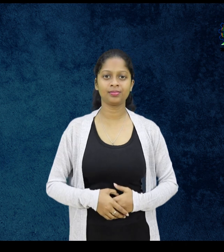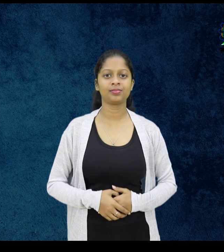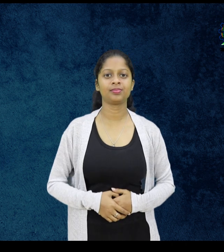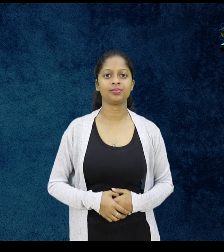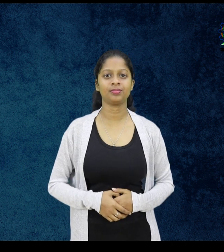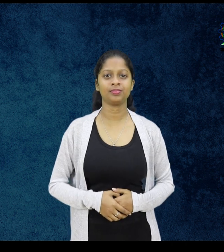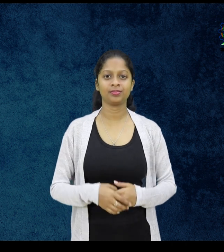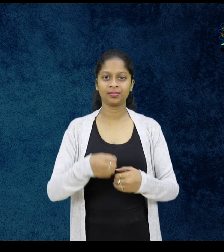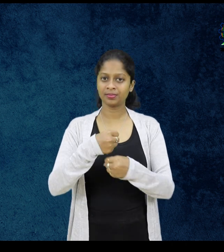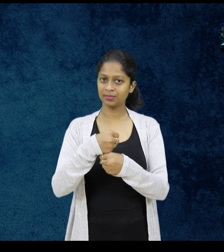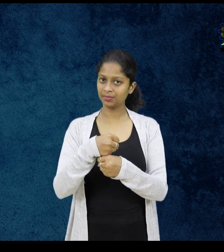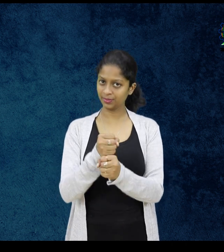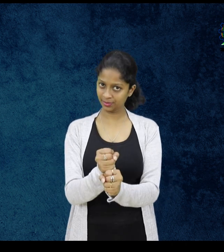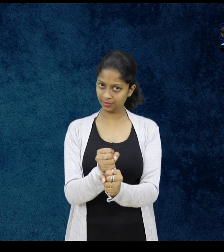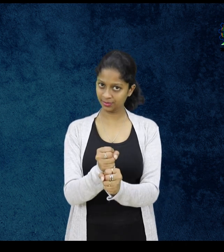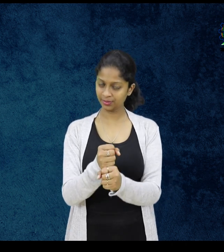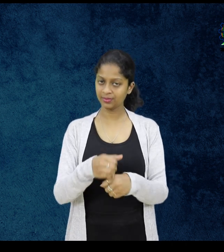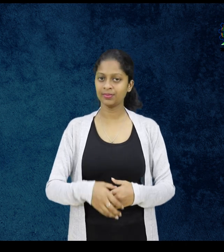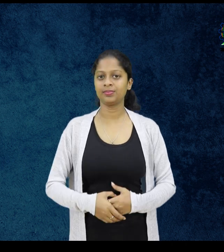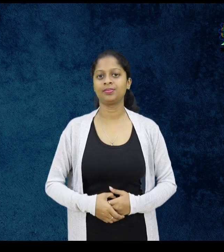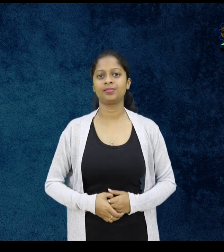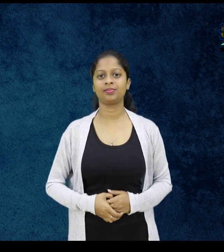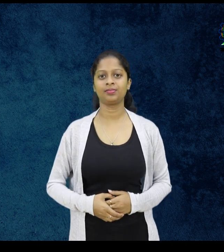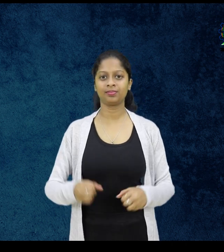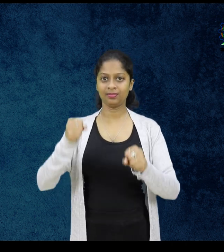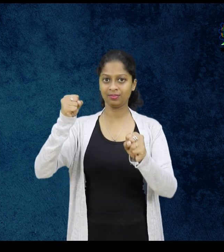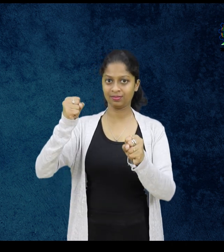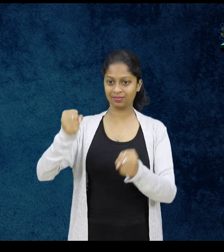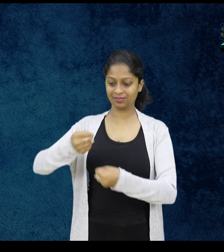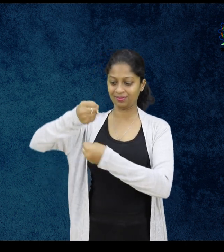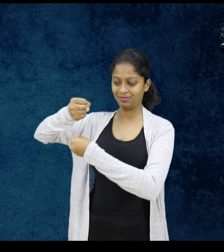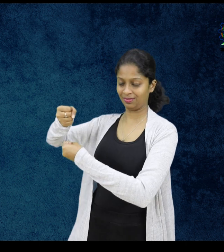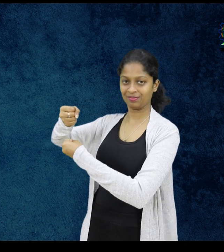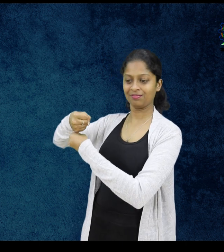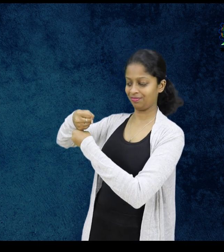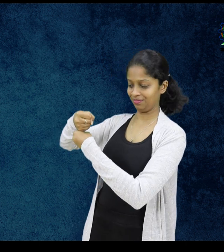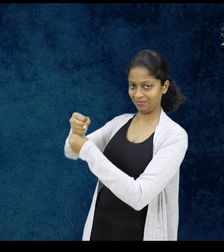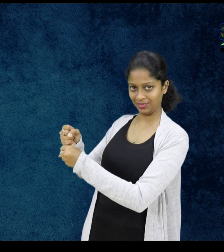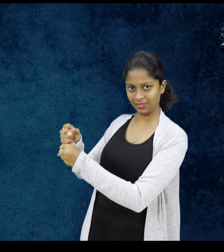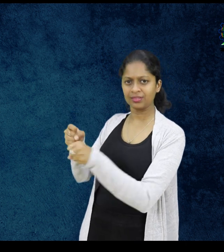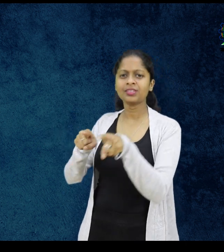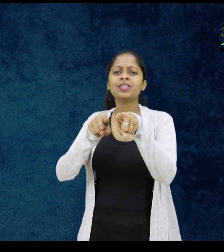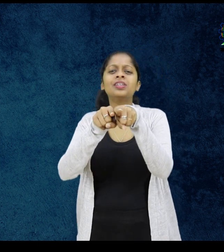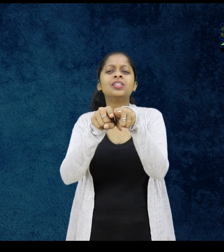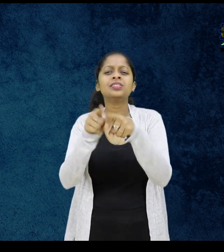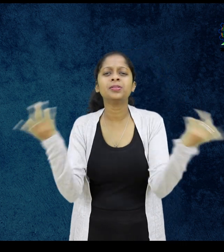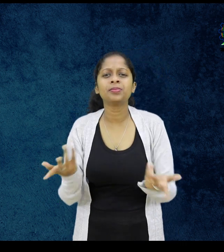बनाना बनाना दोनों हाथ की मुठी एक दूसरे पर रखके थोड़ा से घुमाब देना है